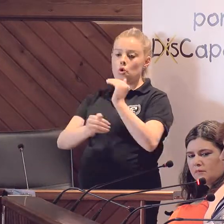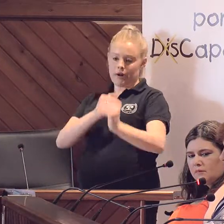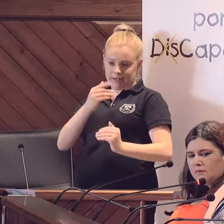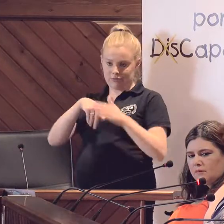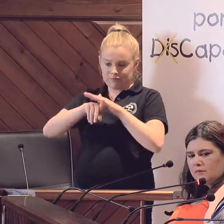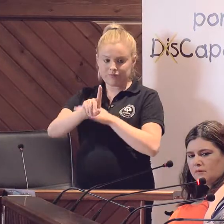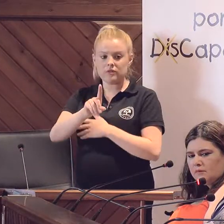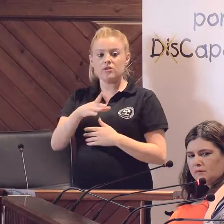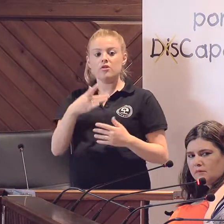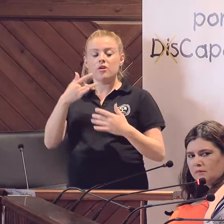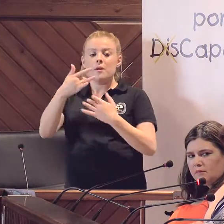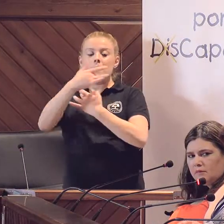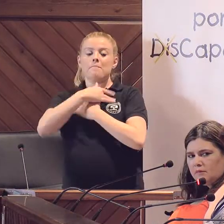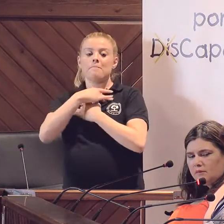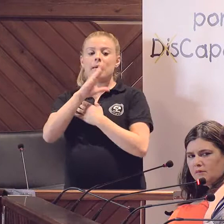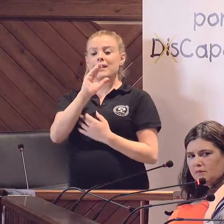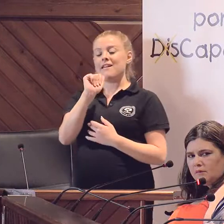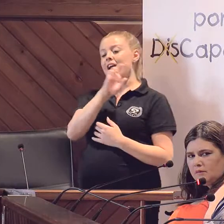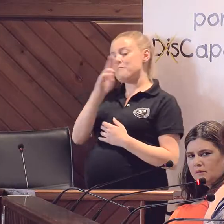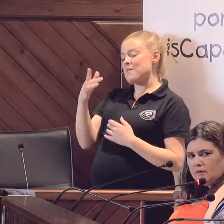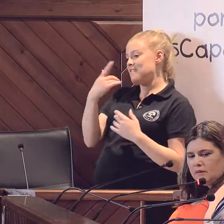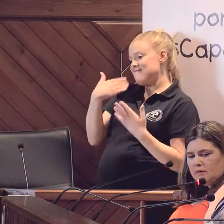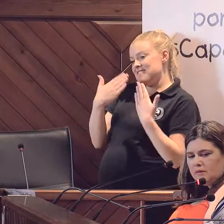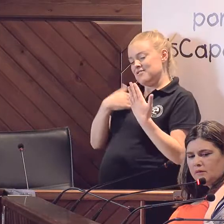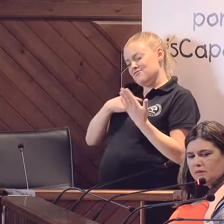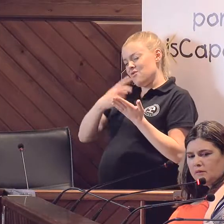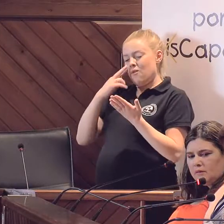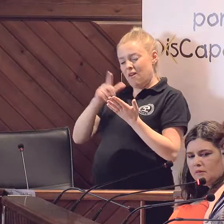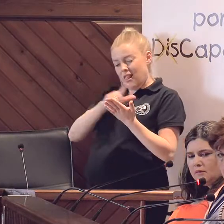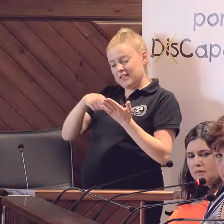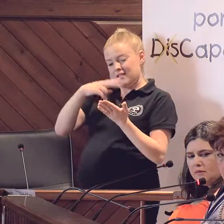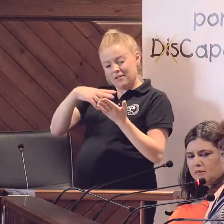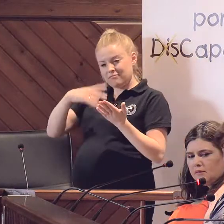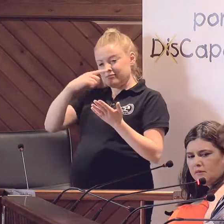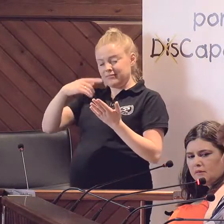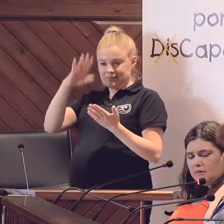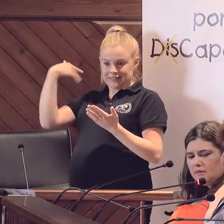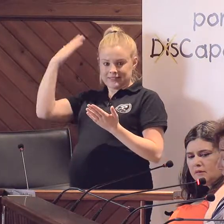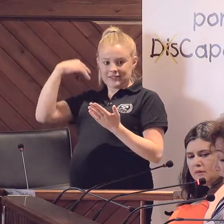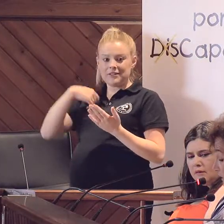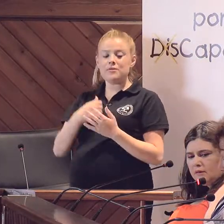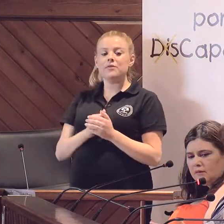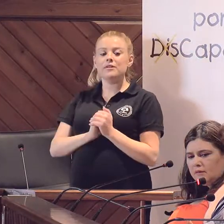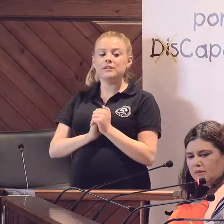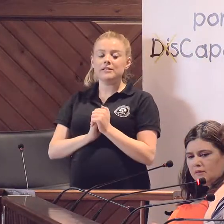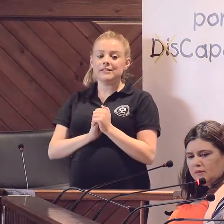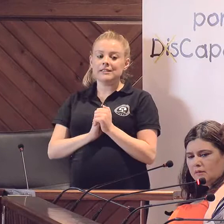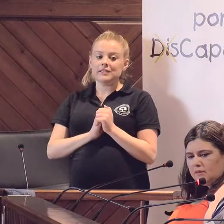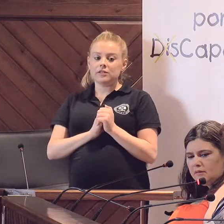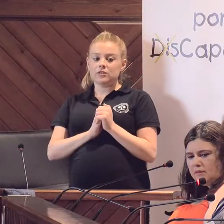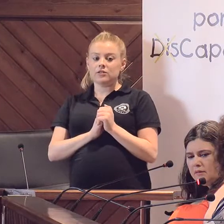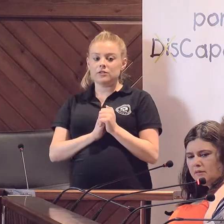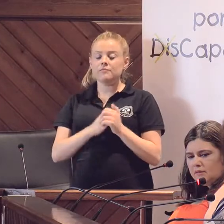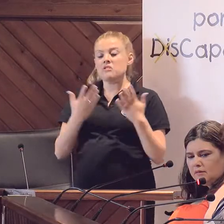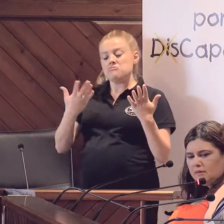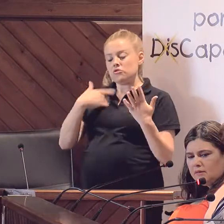Mari Carmen, porque yo soy de la letra antigua, no entiende bien mi letra, vamos a